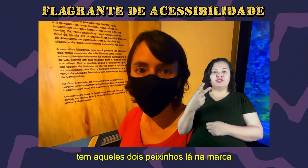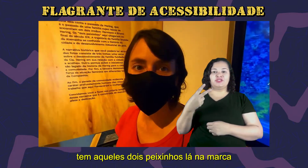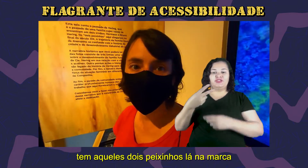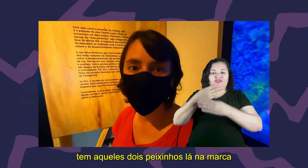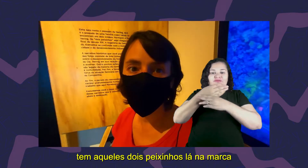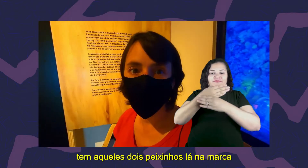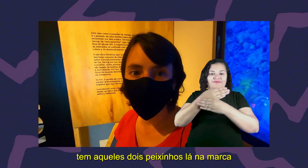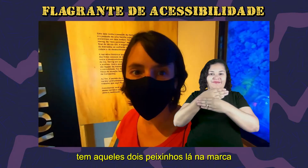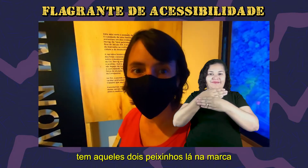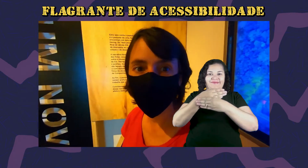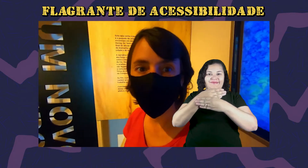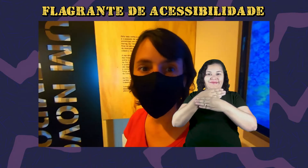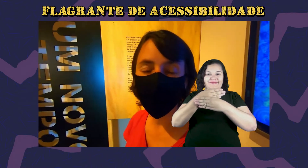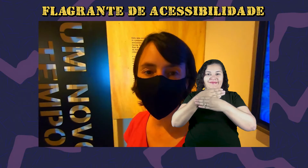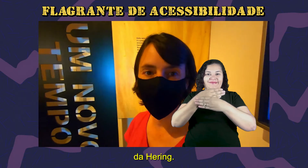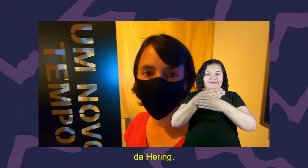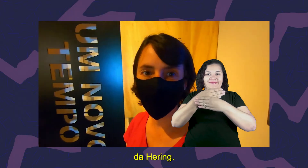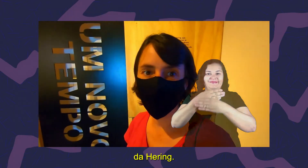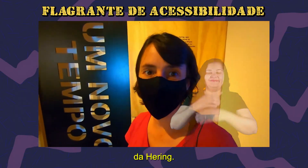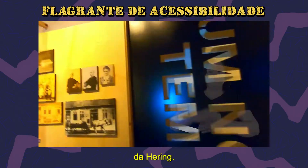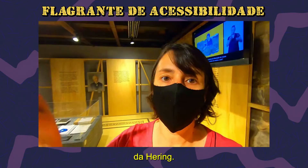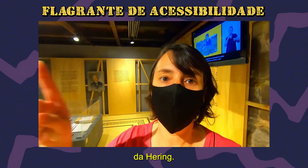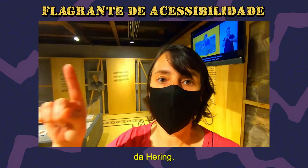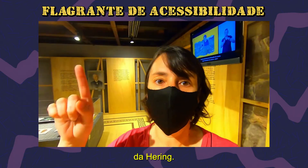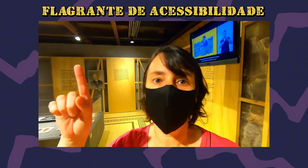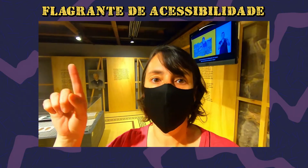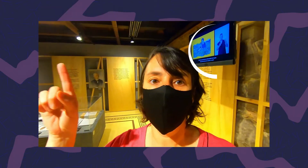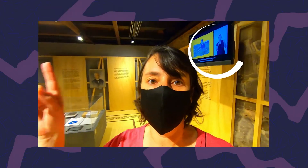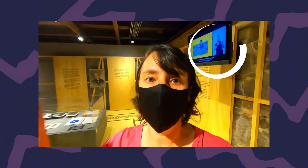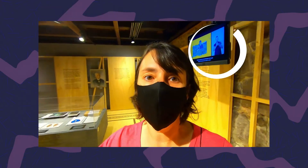peixinhos lá na marca da Ehring.